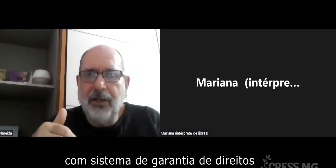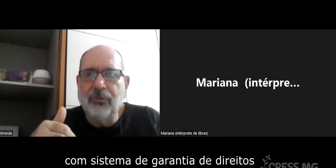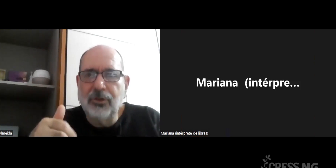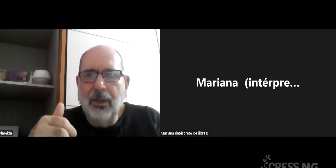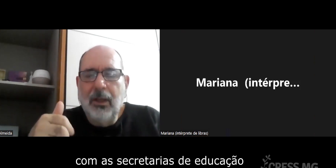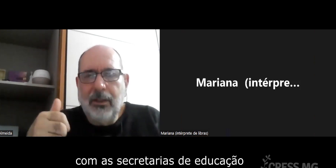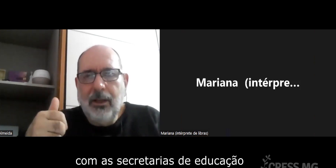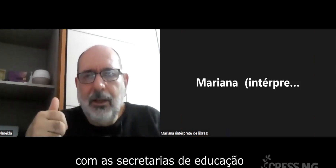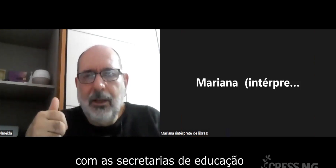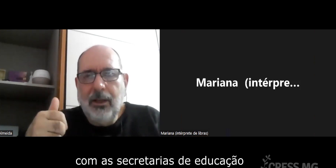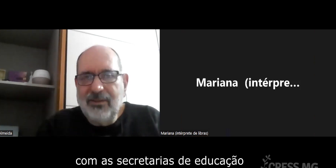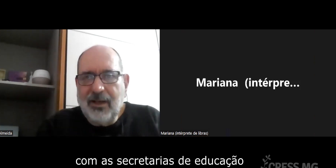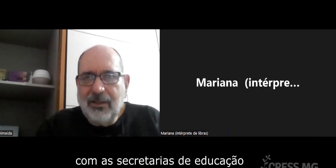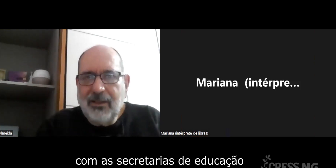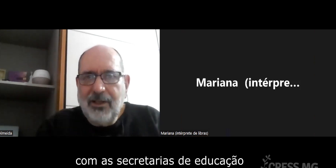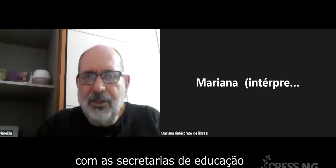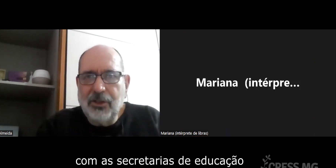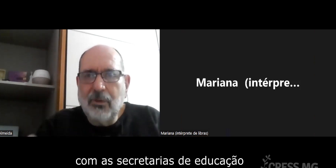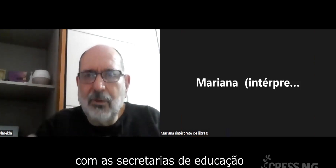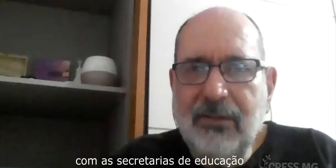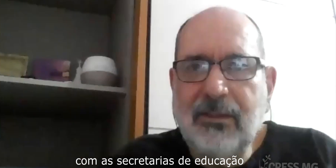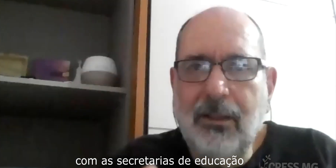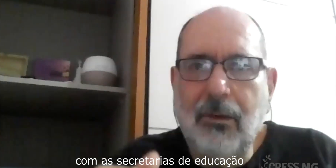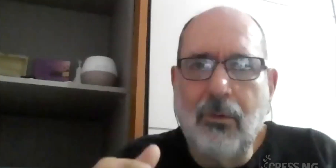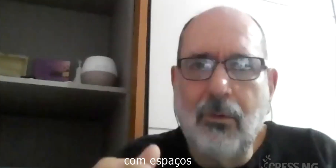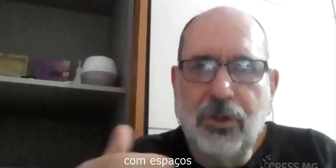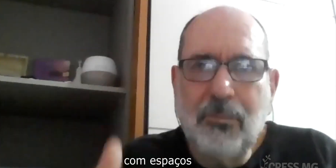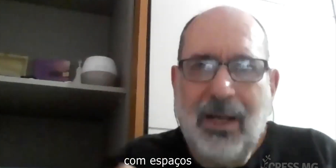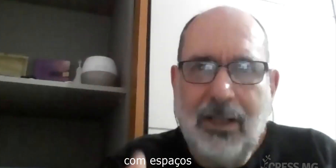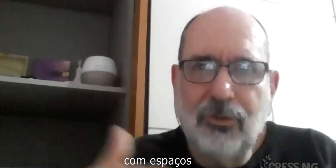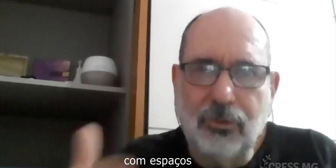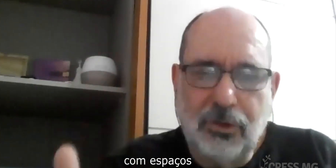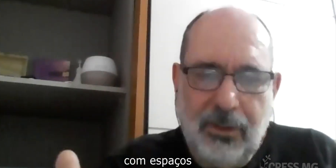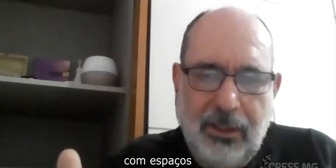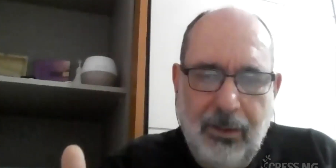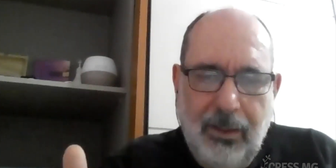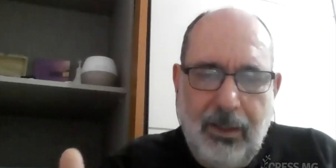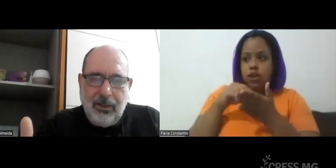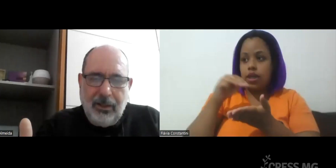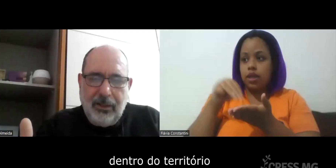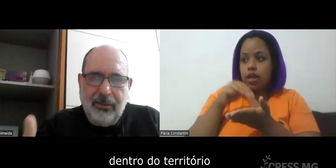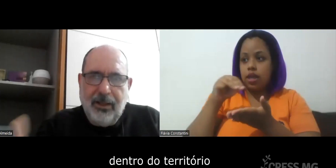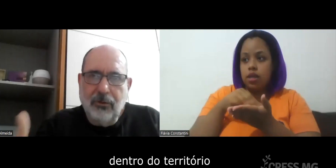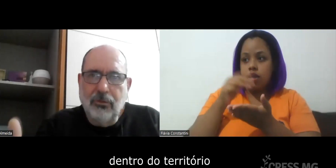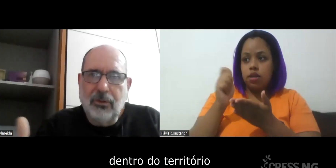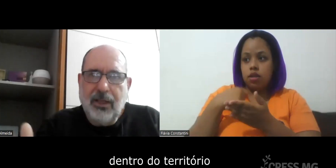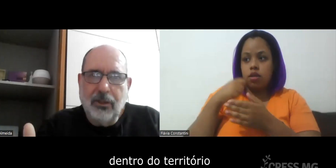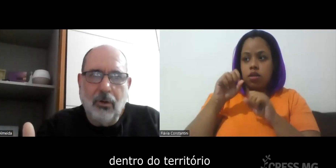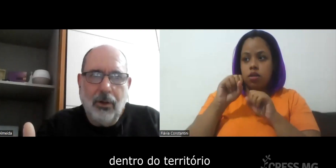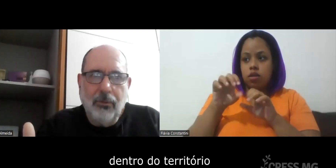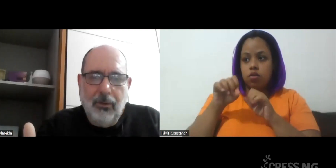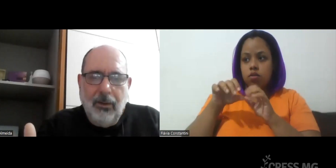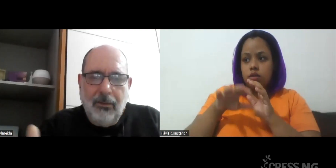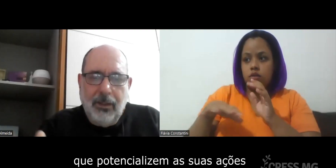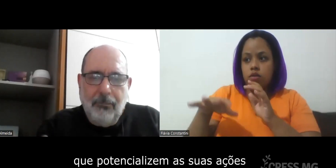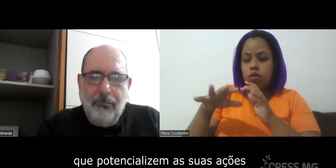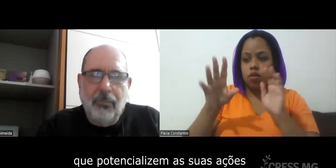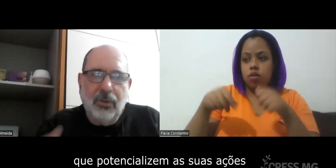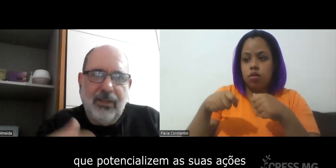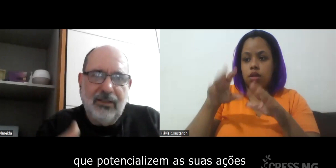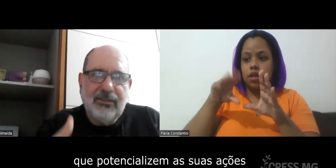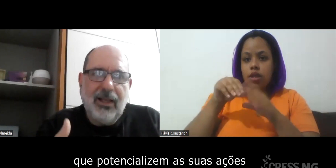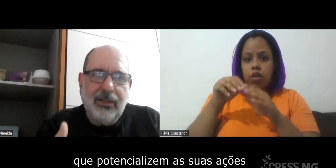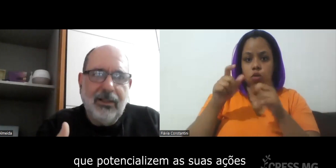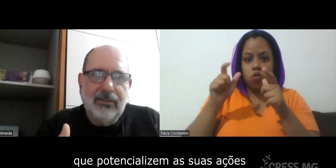direitos né com as secretarias de educação com espaços né dentro do território que